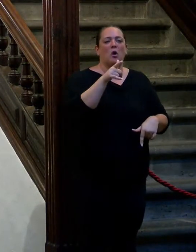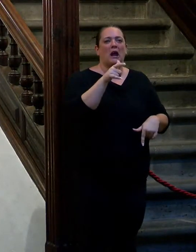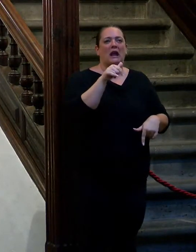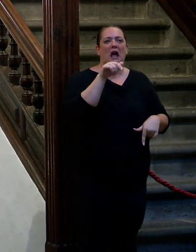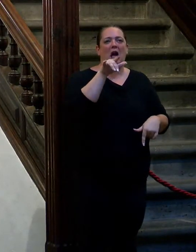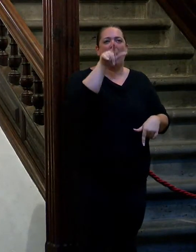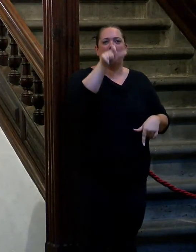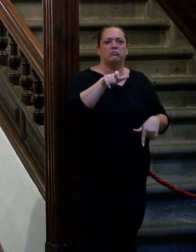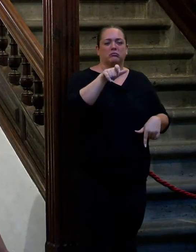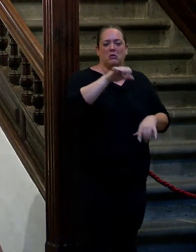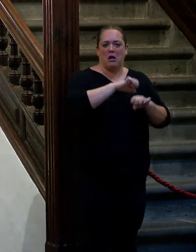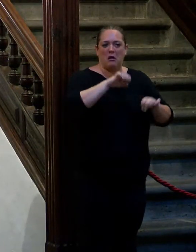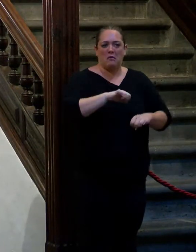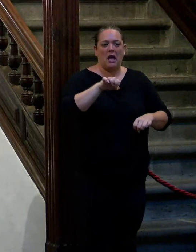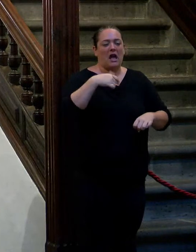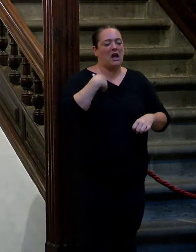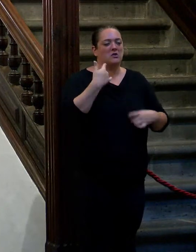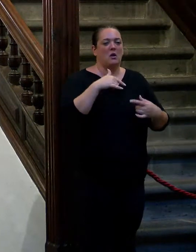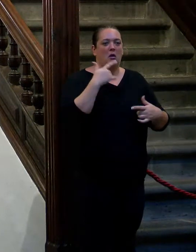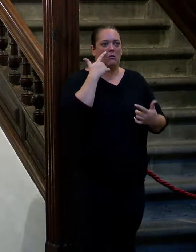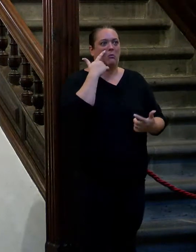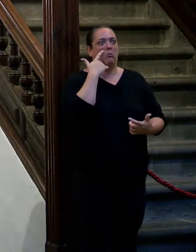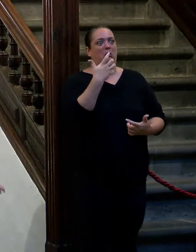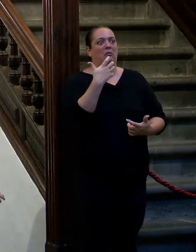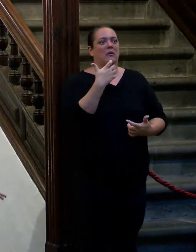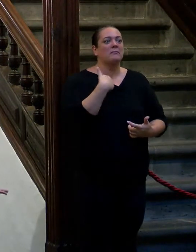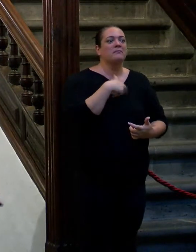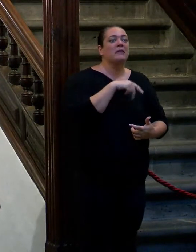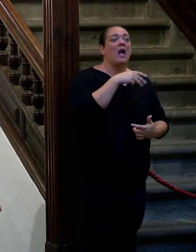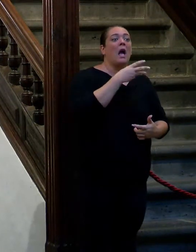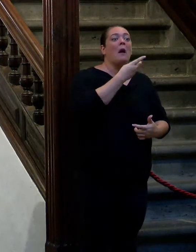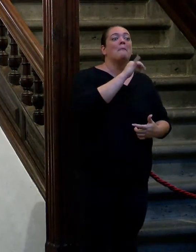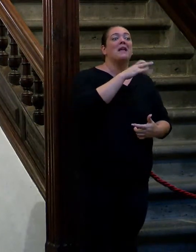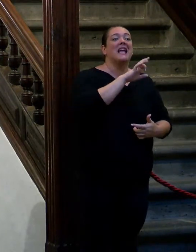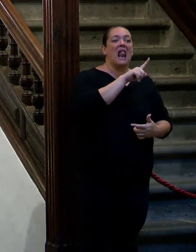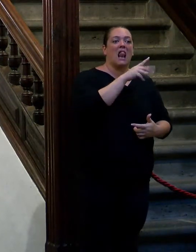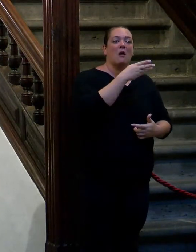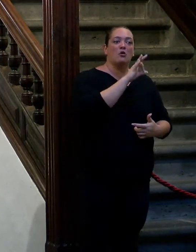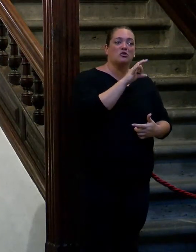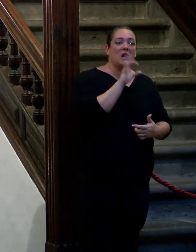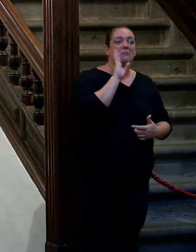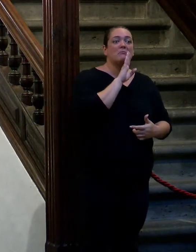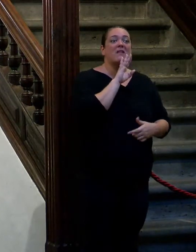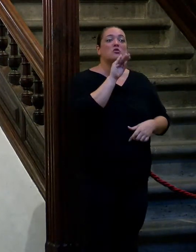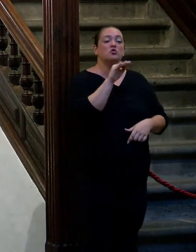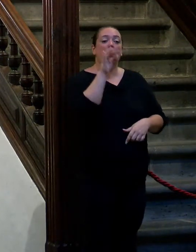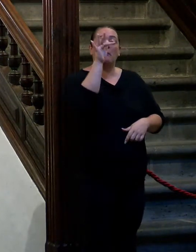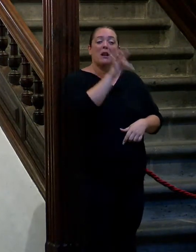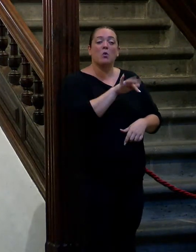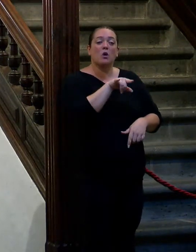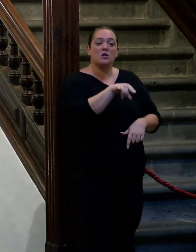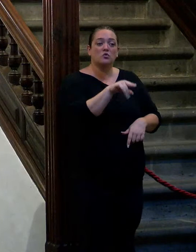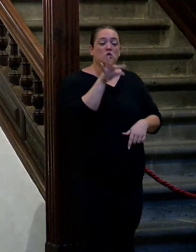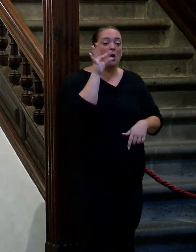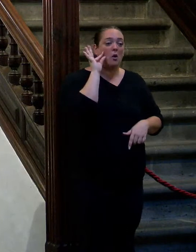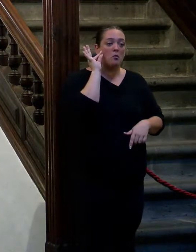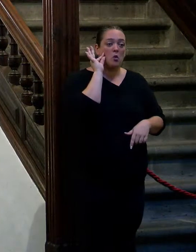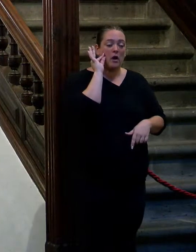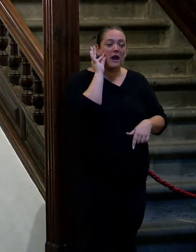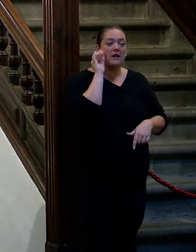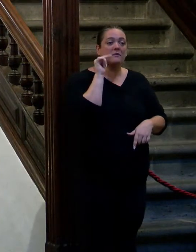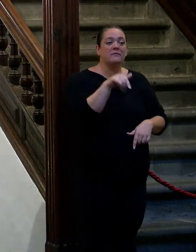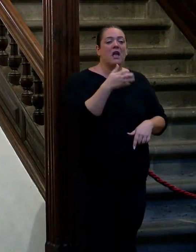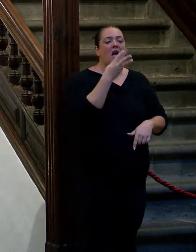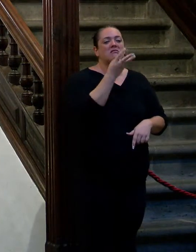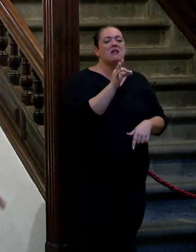acuerdo quién era claro era un escándalo Mayrato Viciedo la madre de Miguel Bosé en Tacones Lejanos esa mujer que lleva en la cama